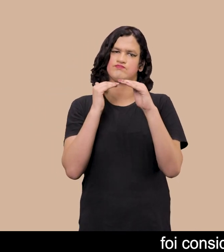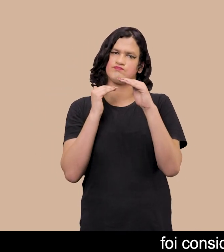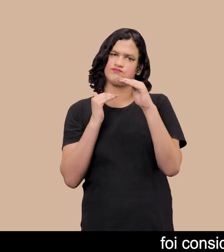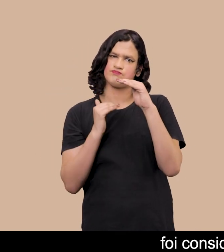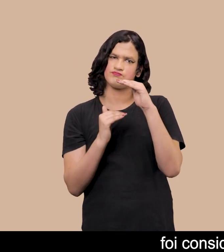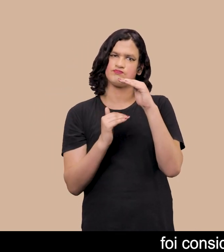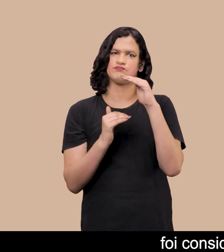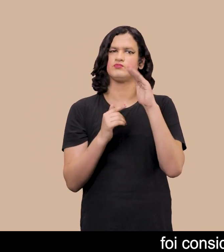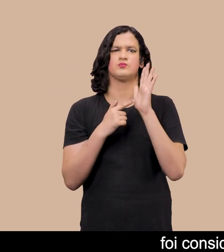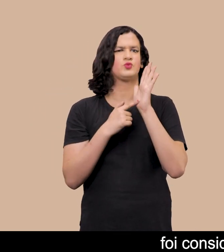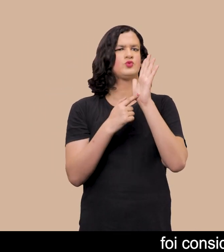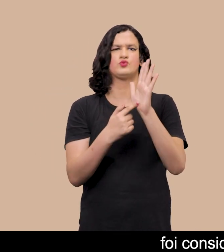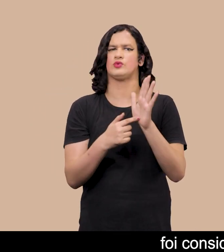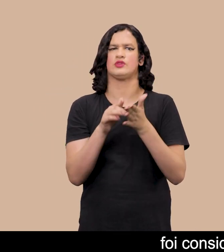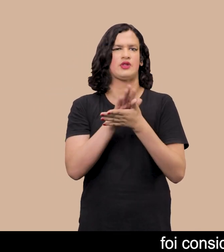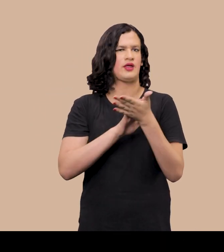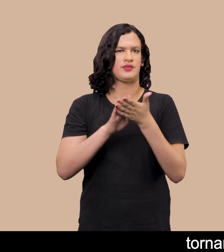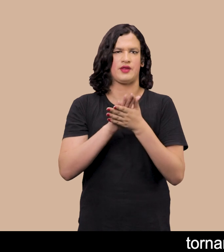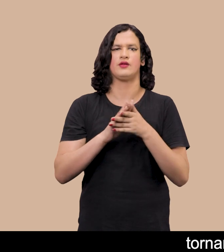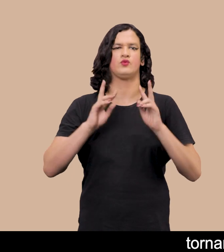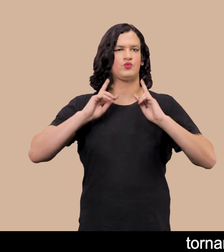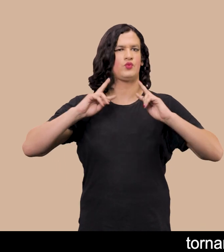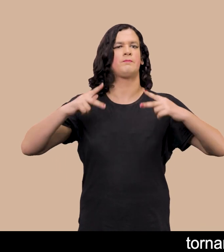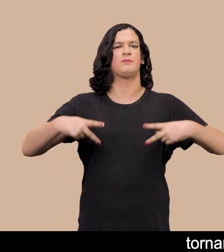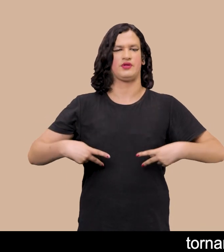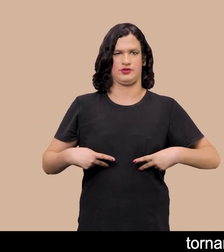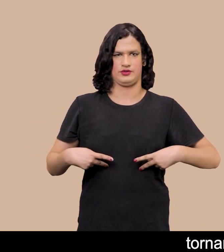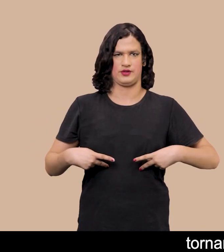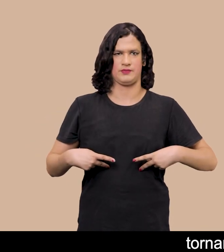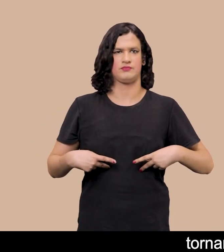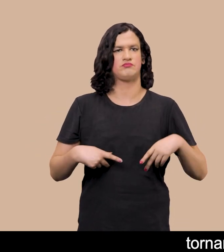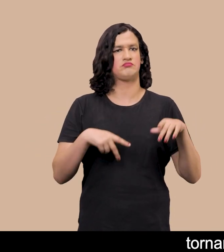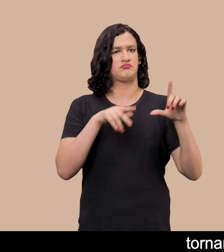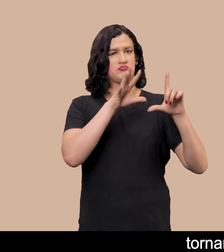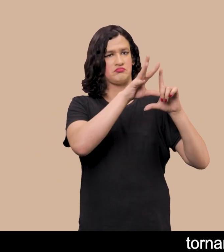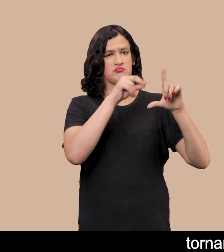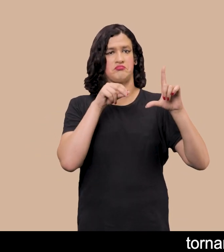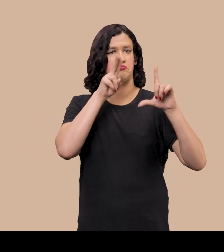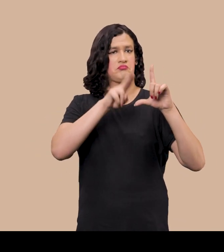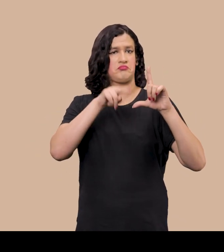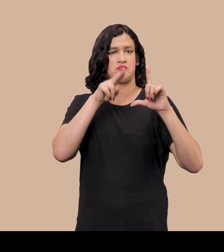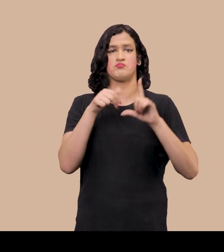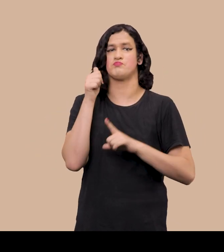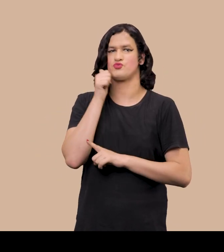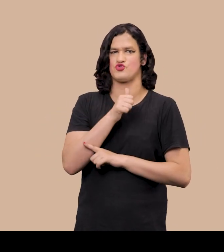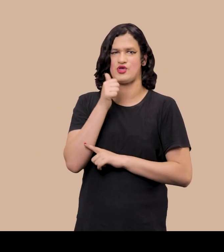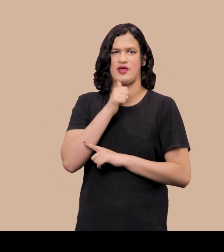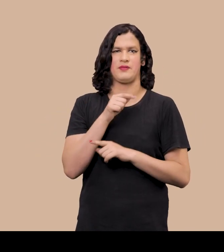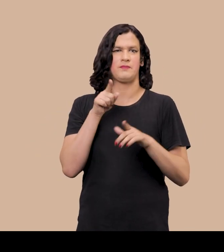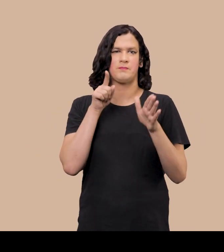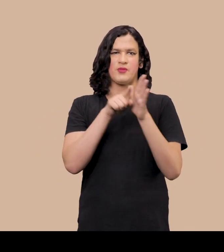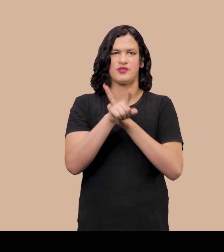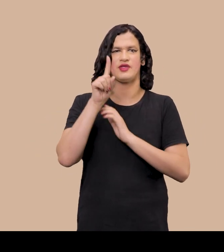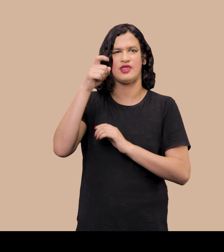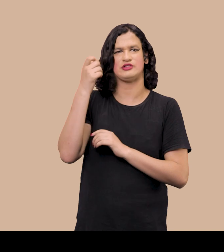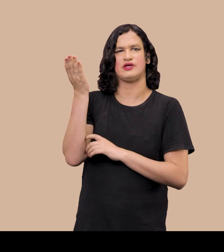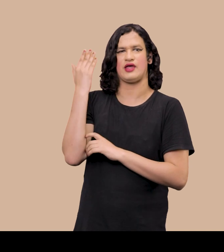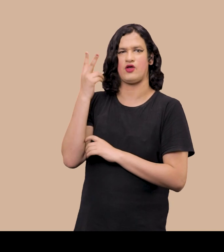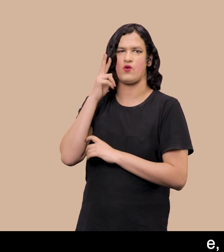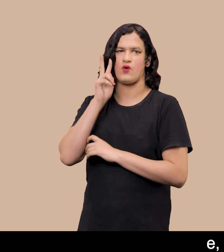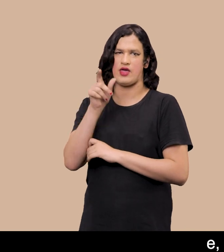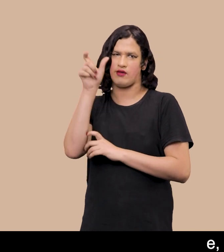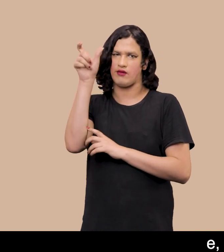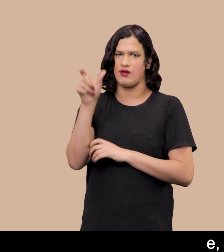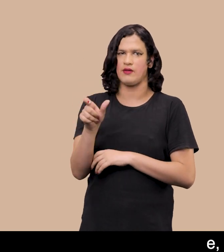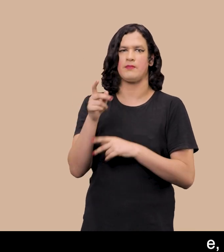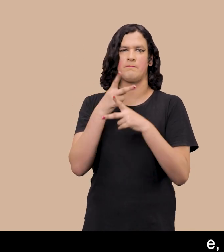Por não incluir a figura humana Tornando-se muito praticada por artistas mulheres Que eram proibidas de olhar corpos nus